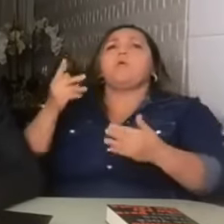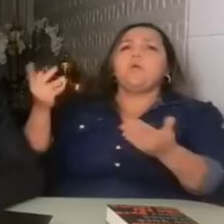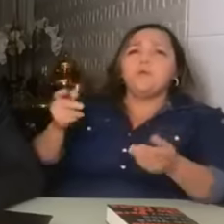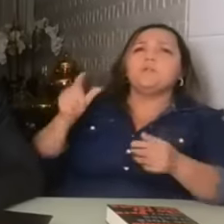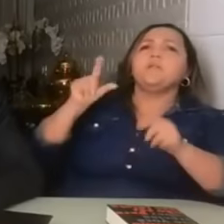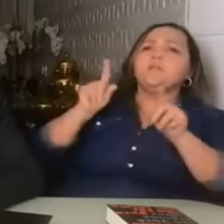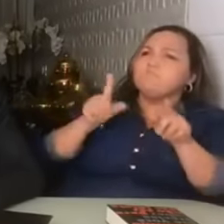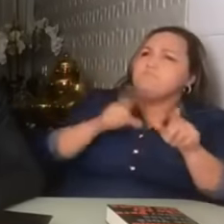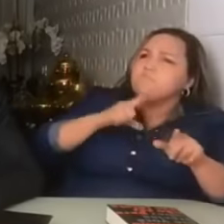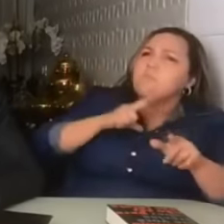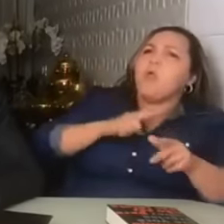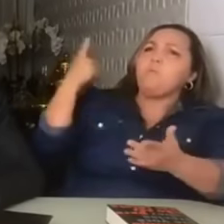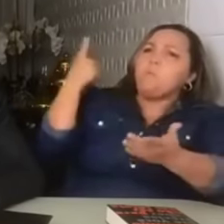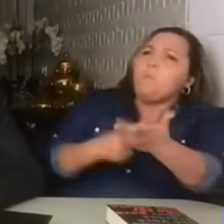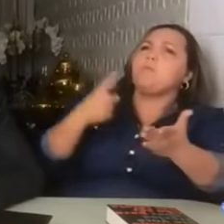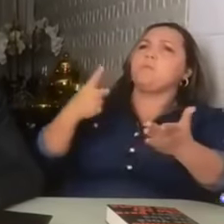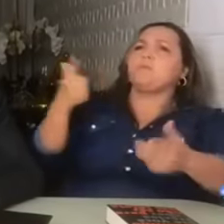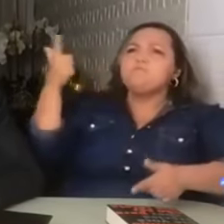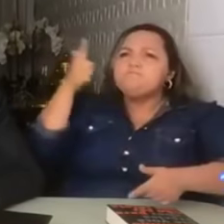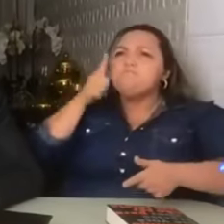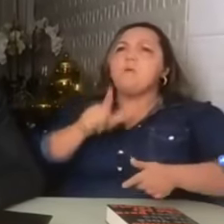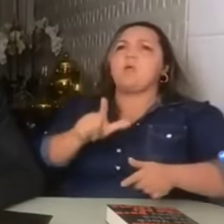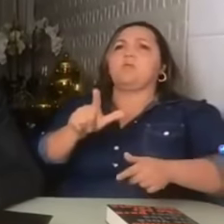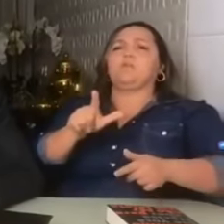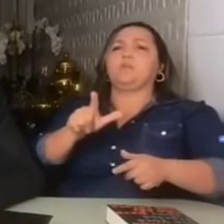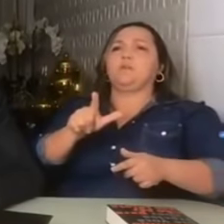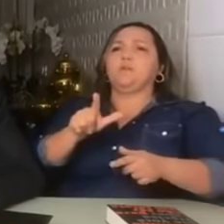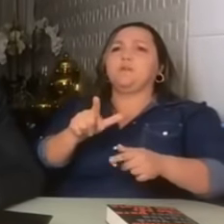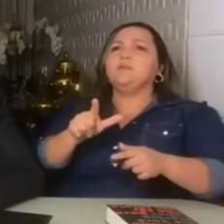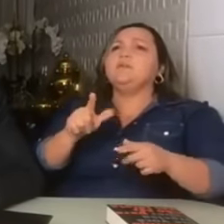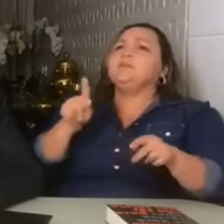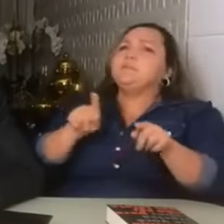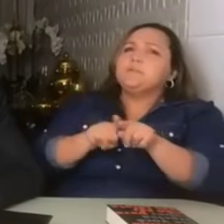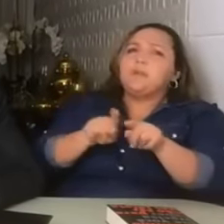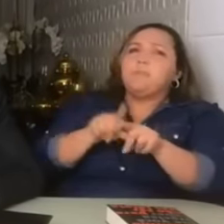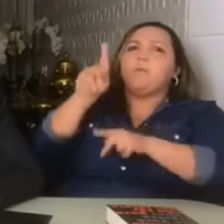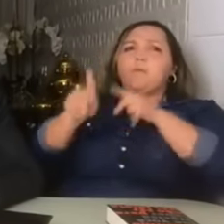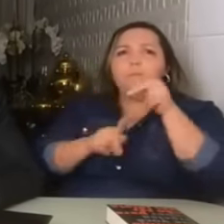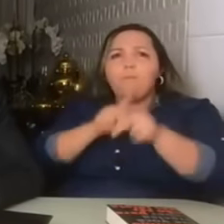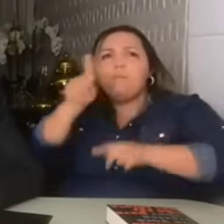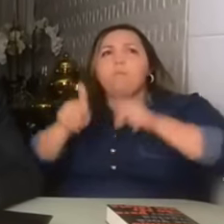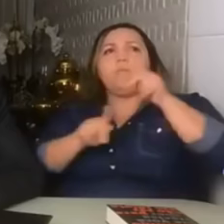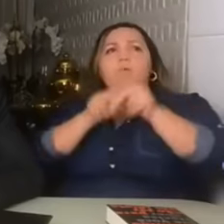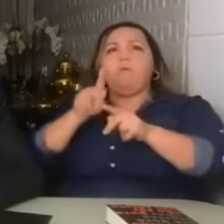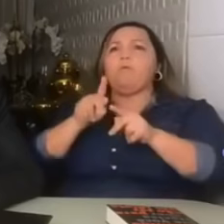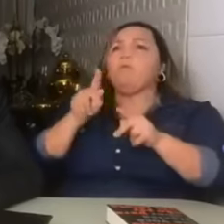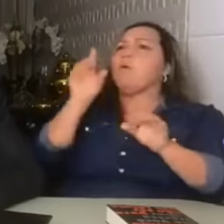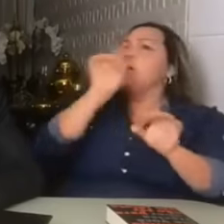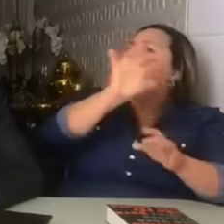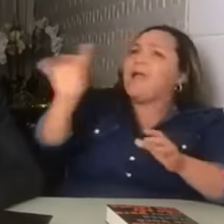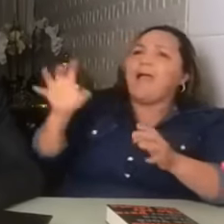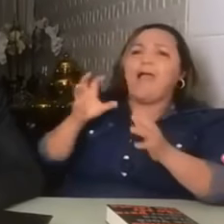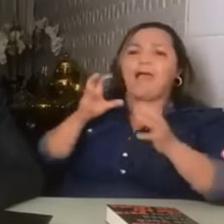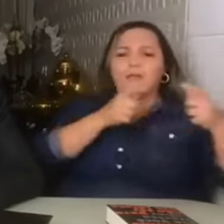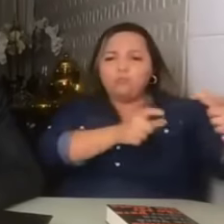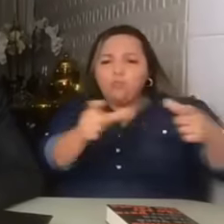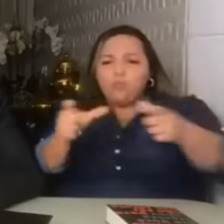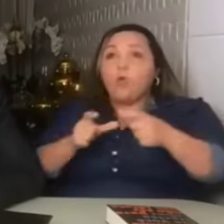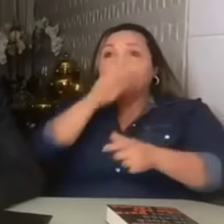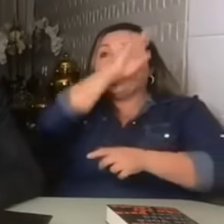mais variadas bancadas, com o povo, em cada local do Brasil que me estive presente.